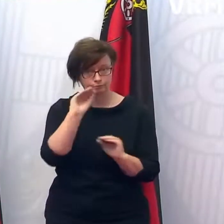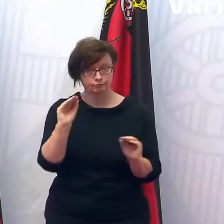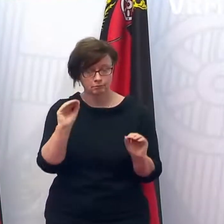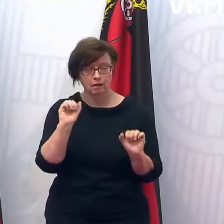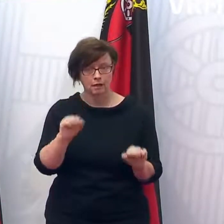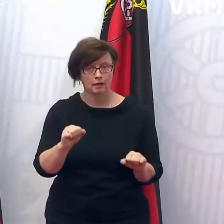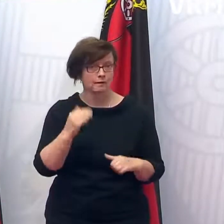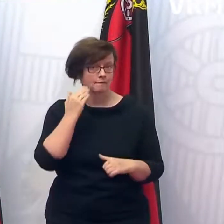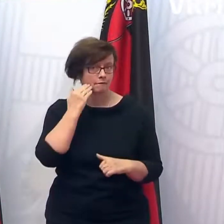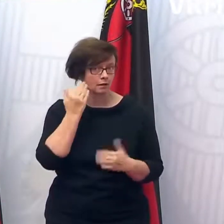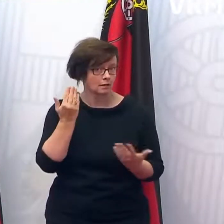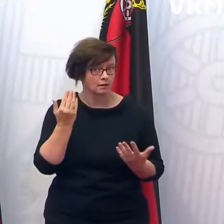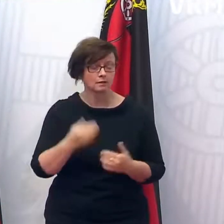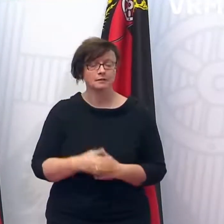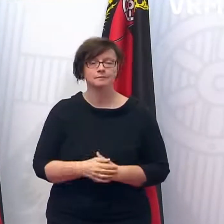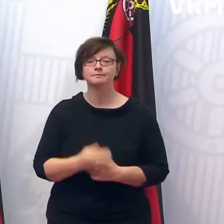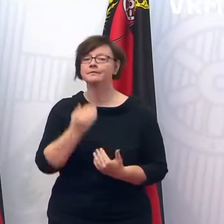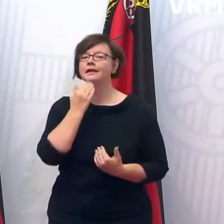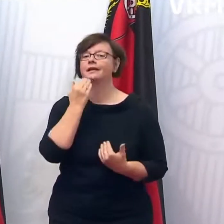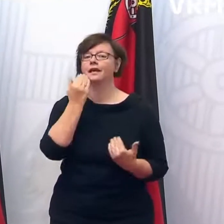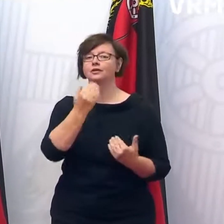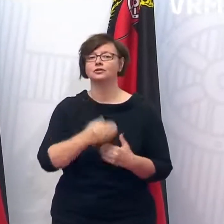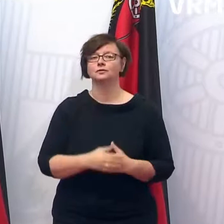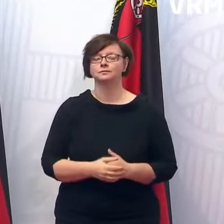vorgenommen werden soll? Danke schön.